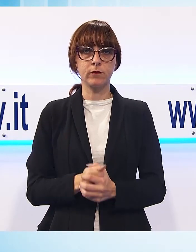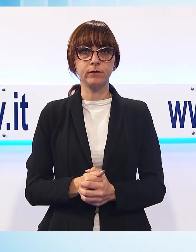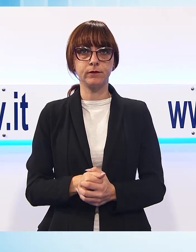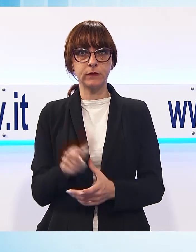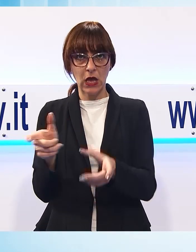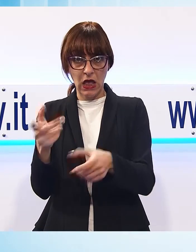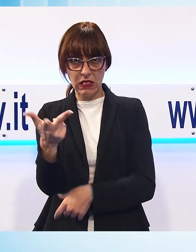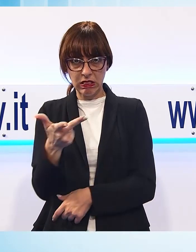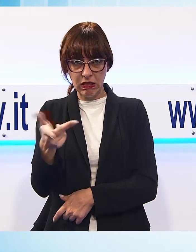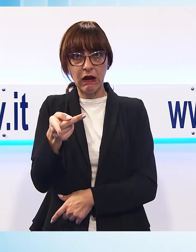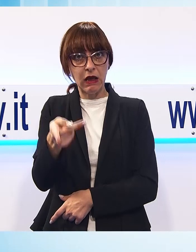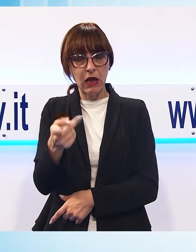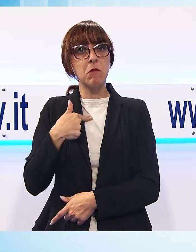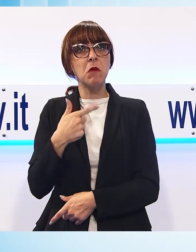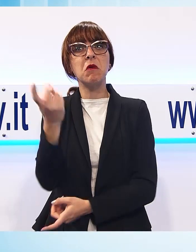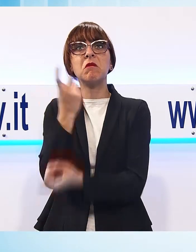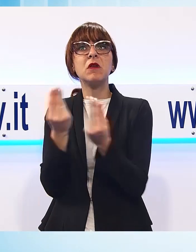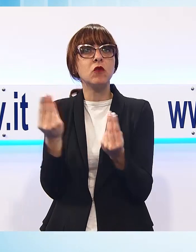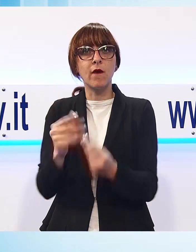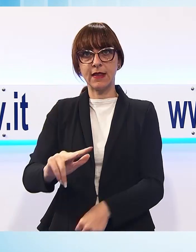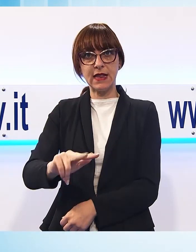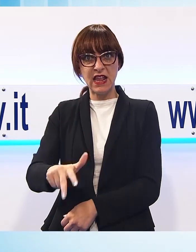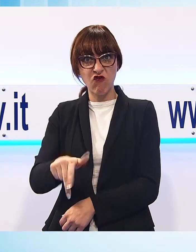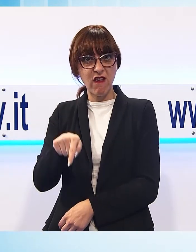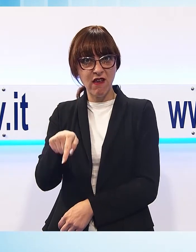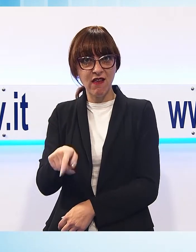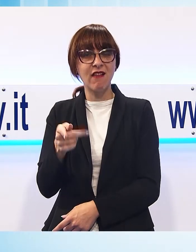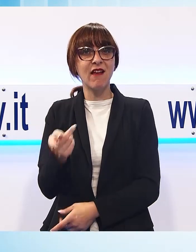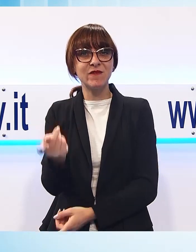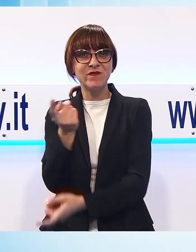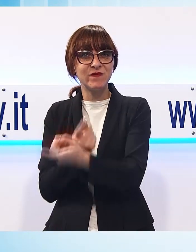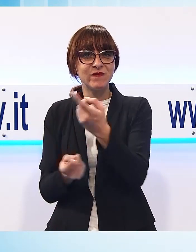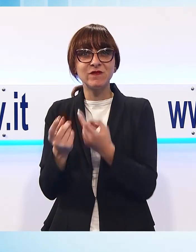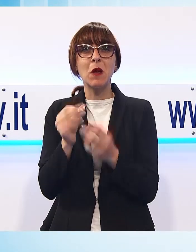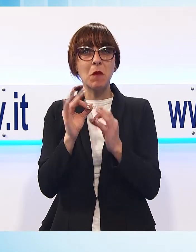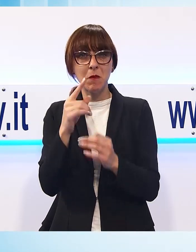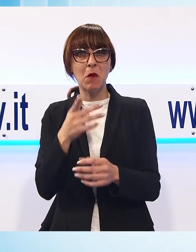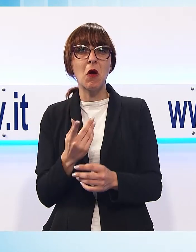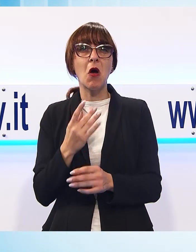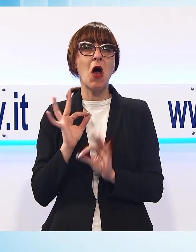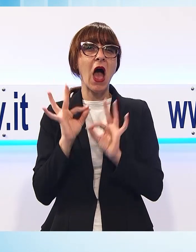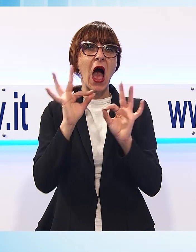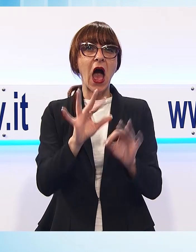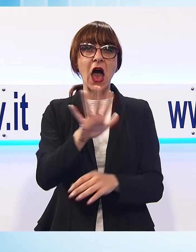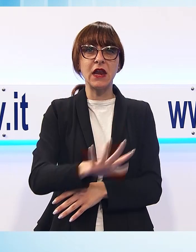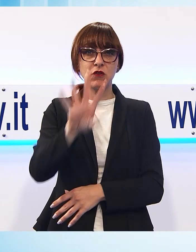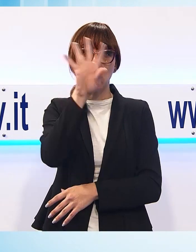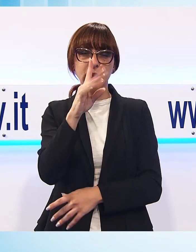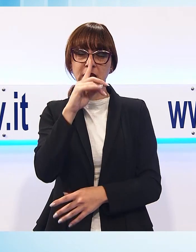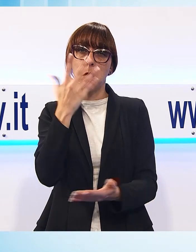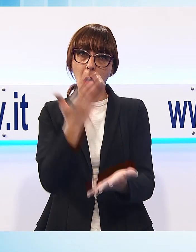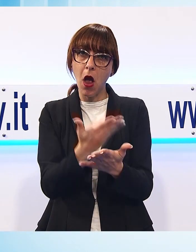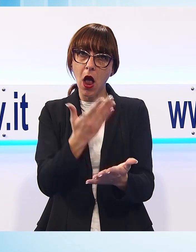una banda di malviventi pendolari provenienti dalla Sicilia, che giungevano in Toscana appositamente, spesso effettuando accurati